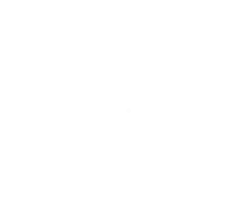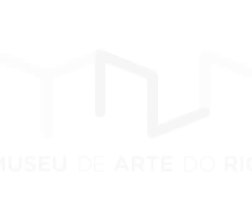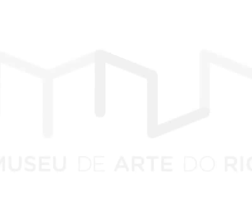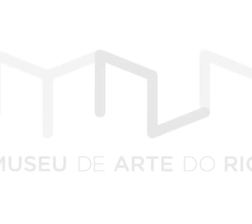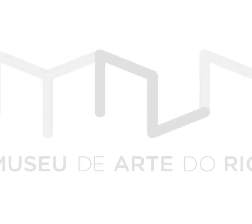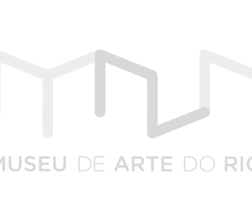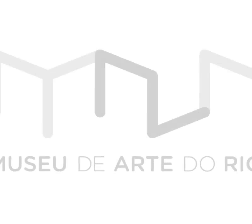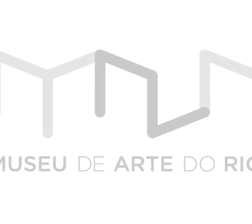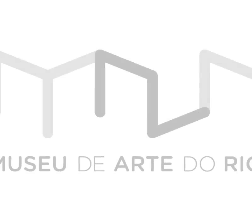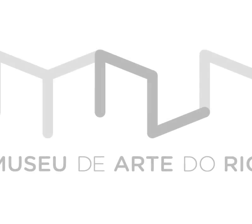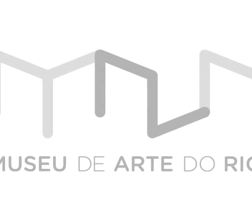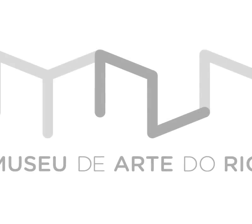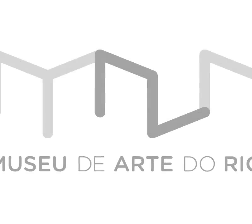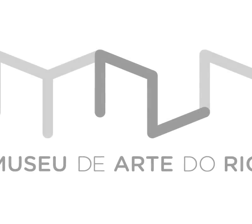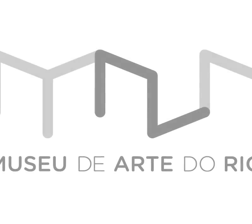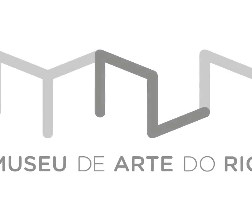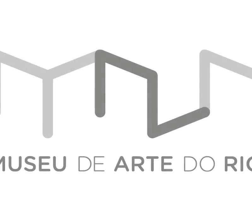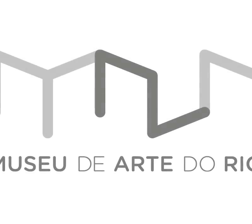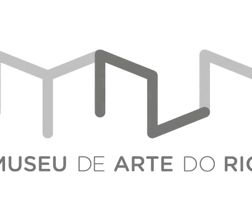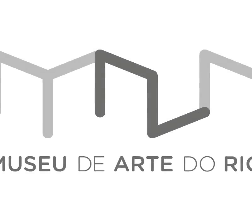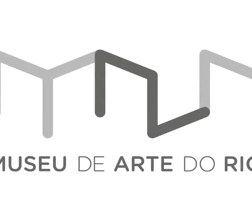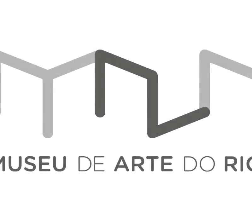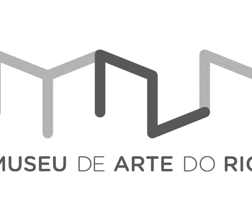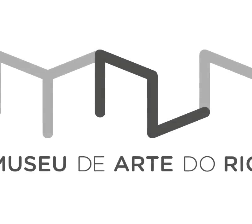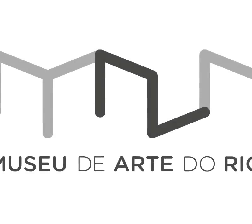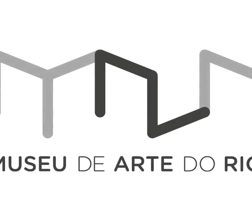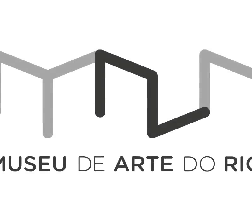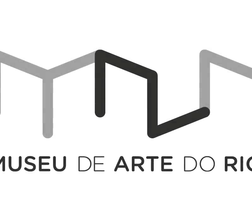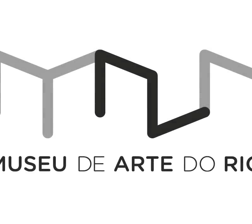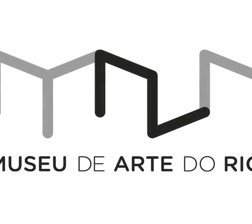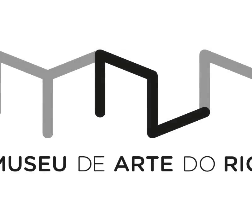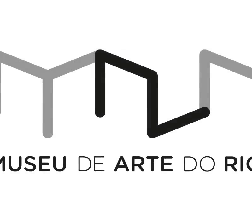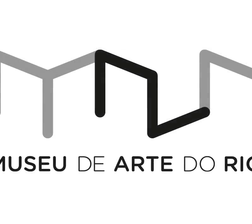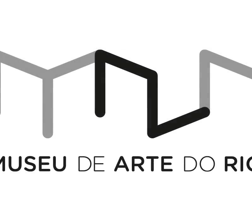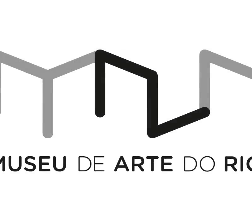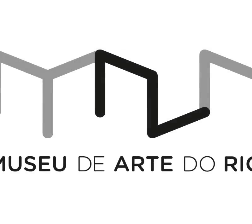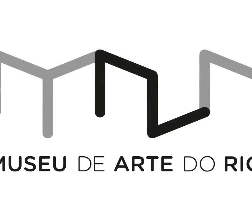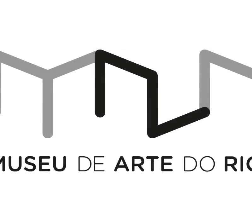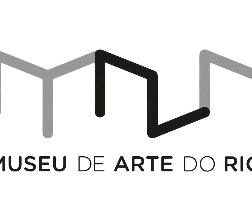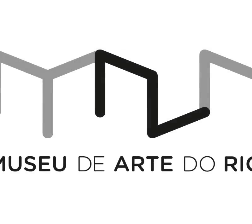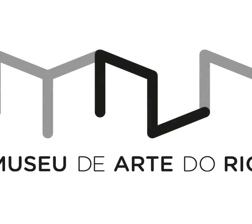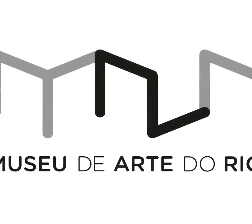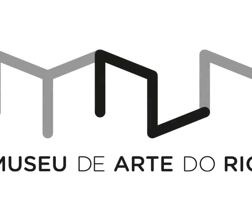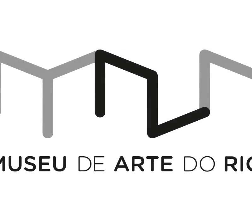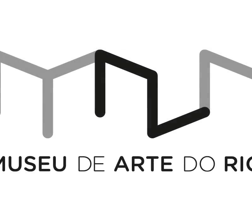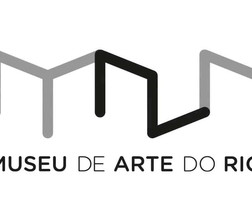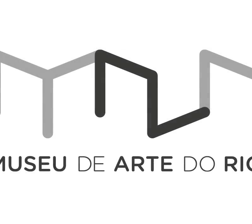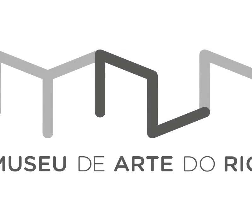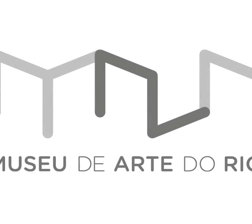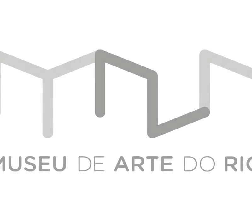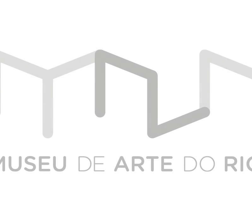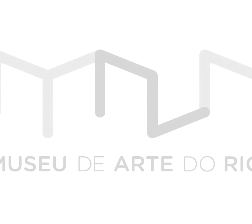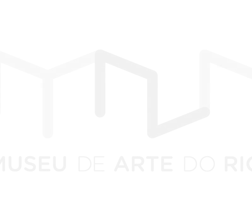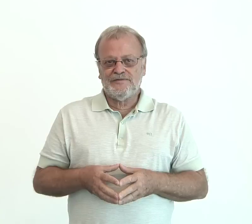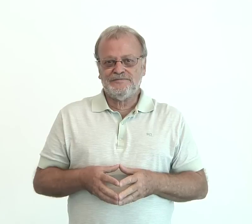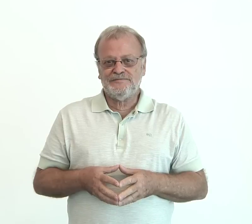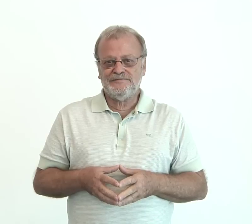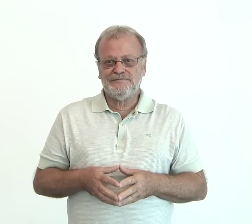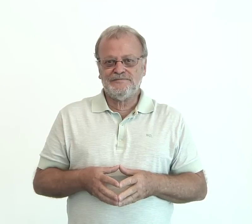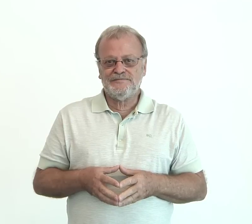Fundo branco, lobo Museu de Arte do Rio, cores preto e cinza. Homem branco, com estatura mediana, possui cabelos curtos e barba